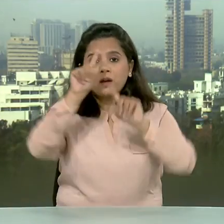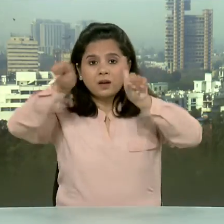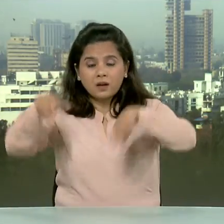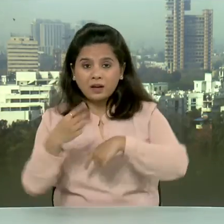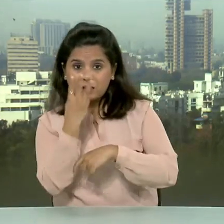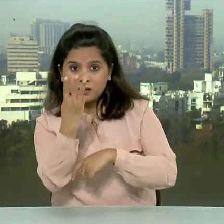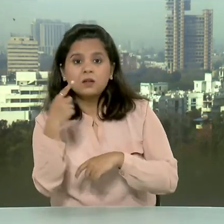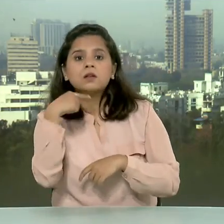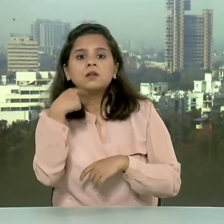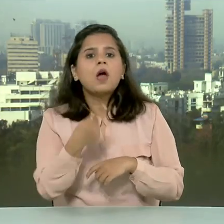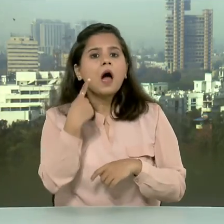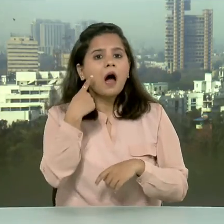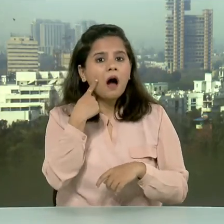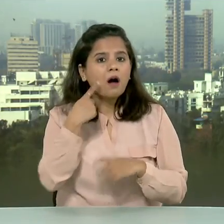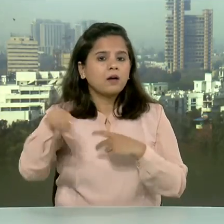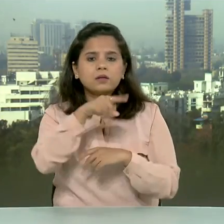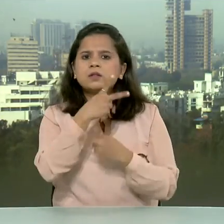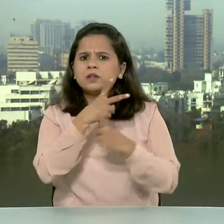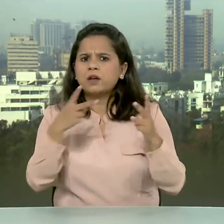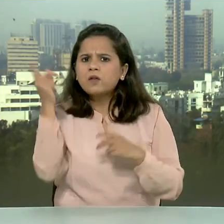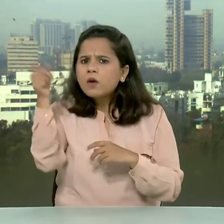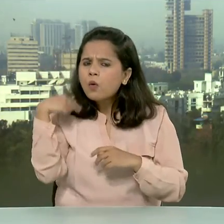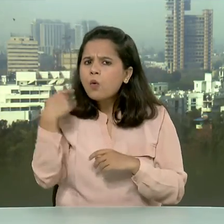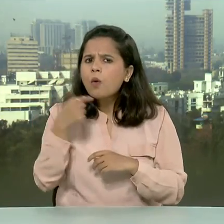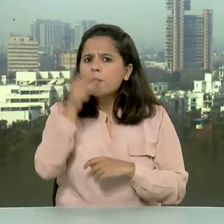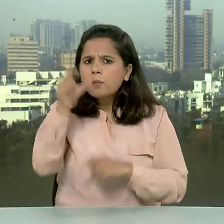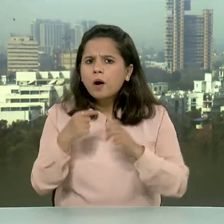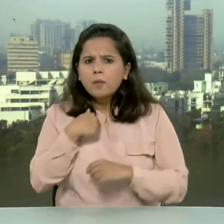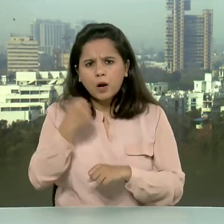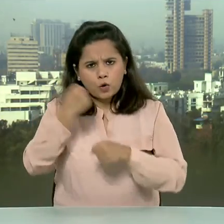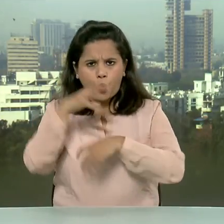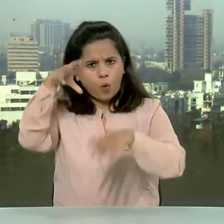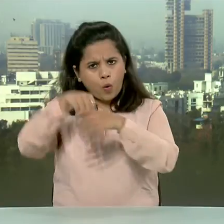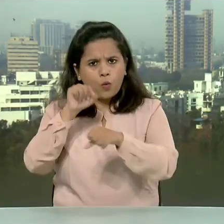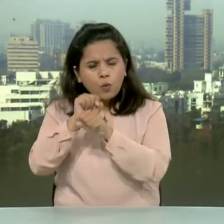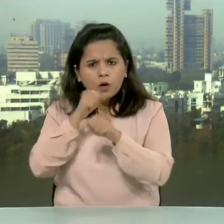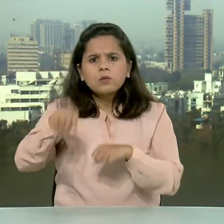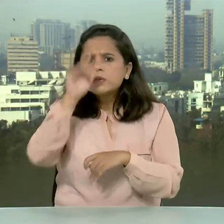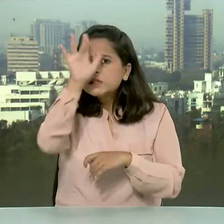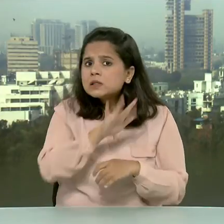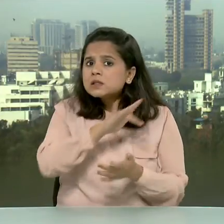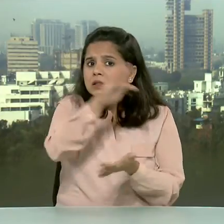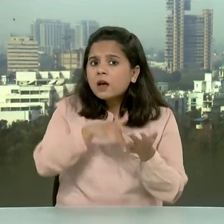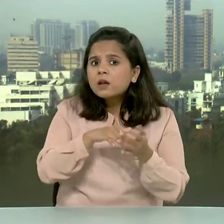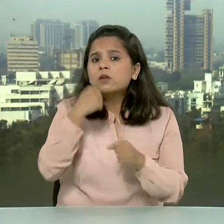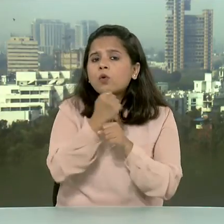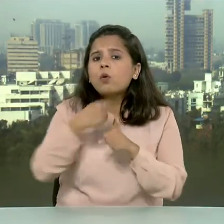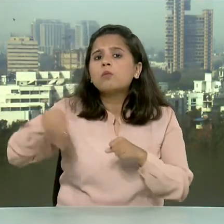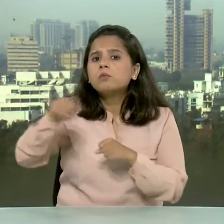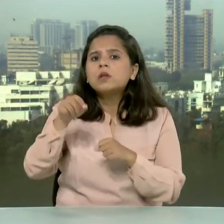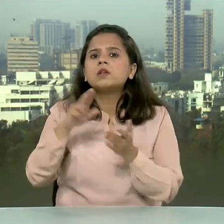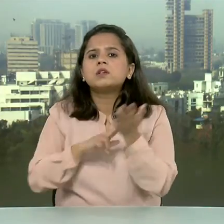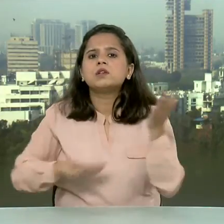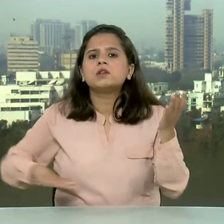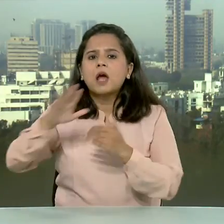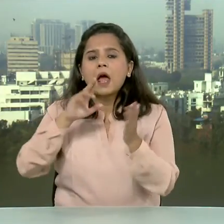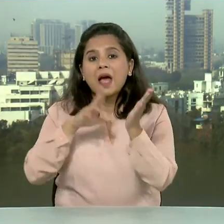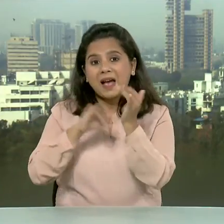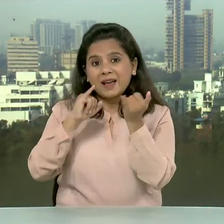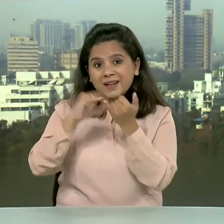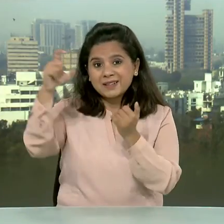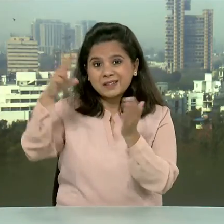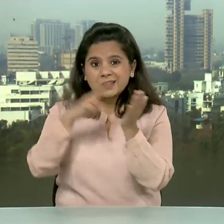आई के तहट प्रदत अधिकारों का इस्तमाल करते वे केंद्र सरकार, National Socialist Council of Nagaland